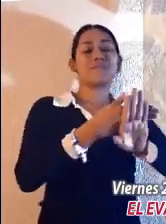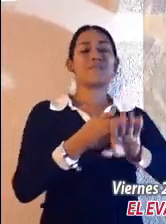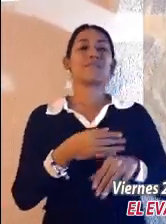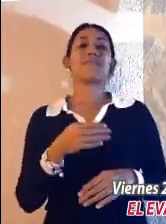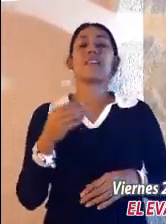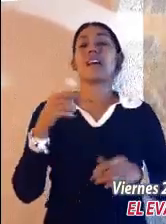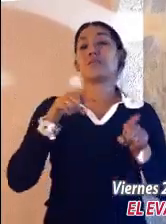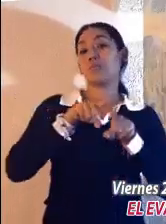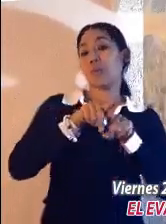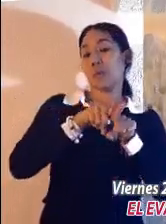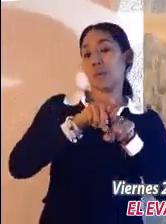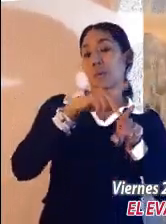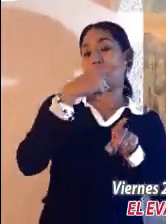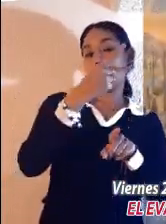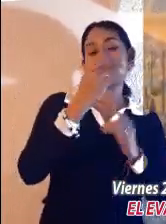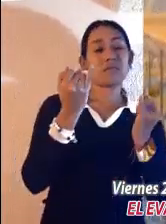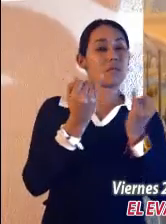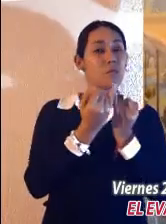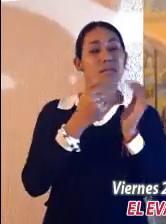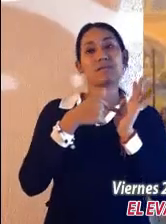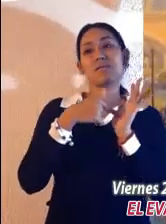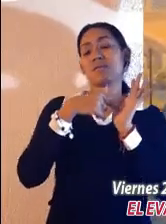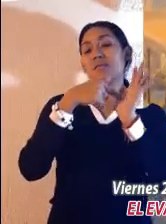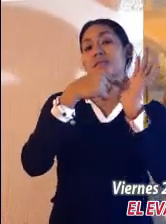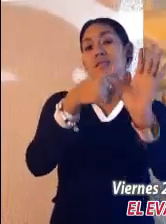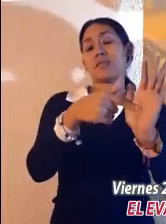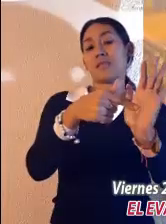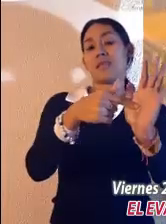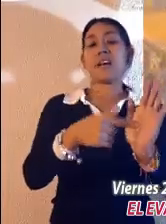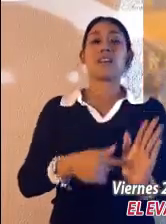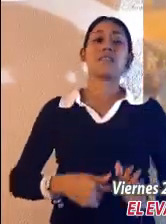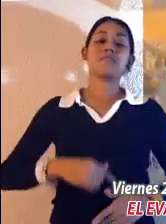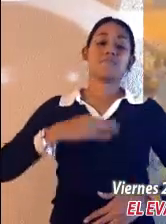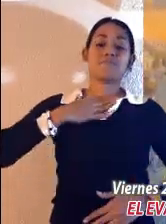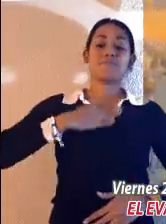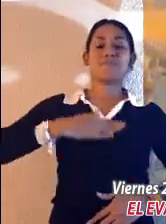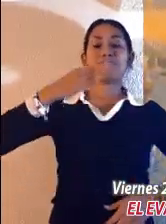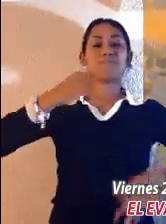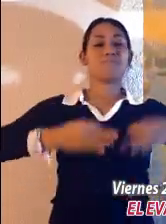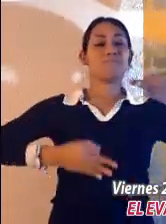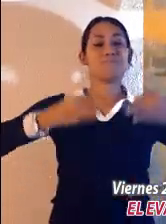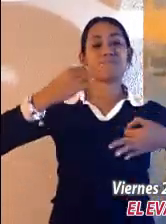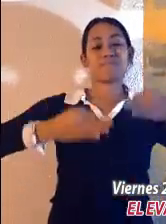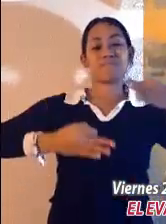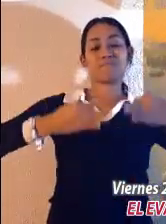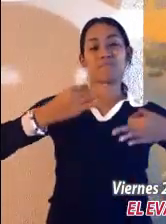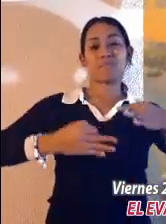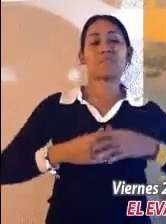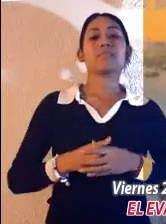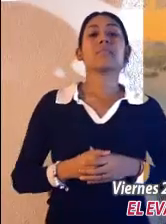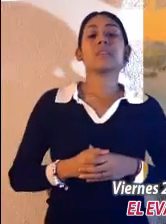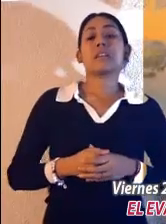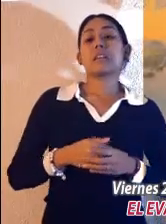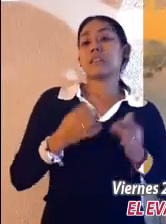llevado ante el tribunal supremo, y el que lo desprecie será llevado al fuego del lugar de castigo. Por lo